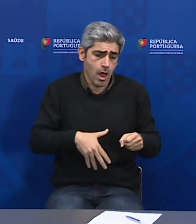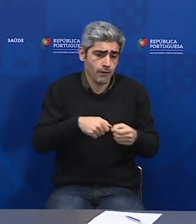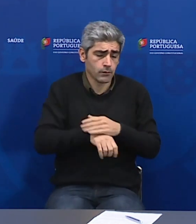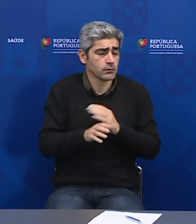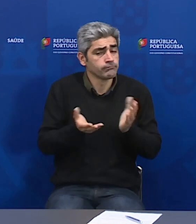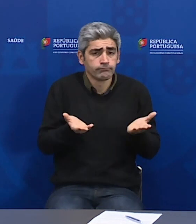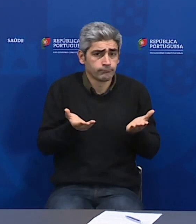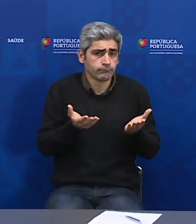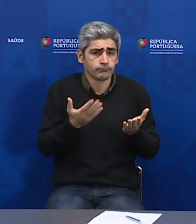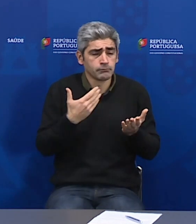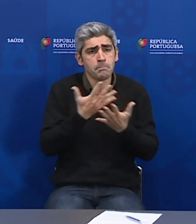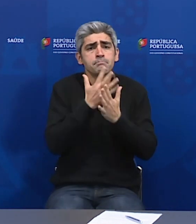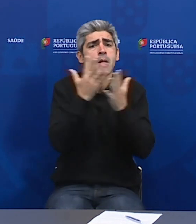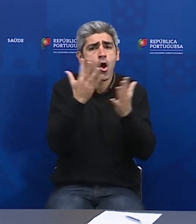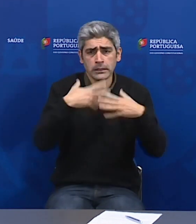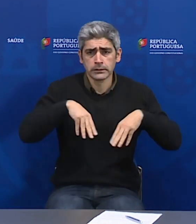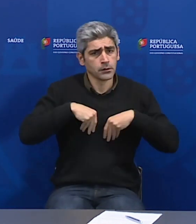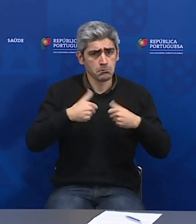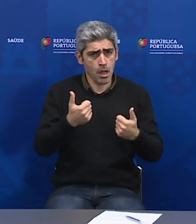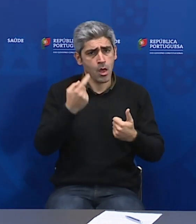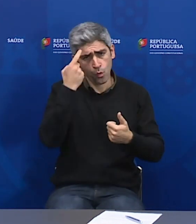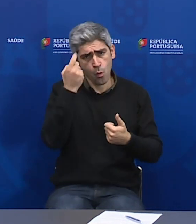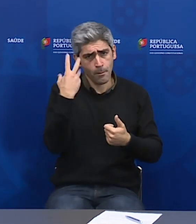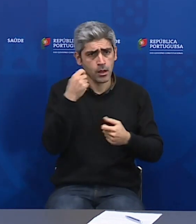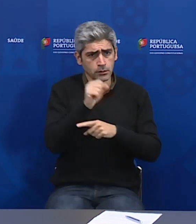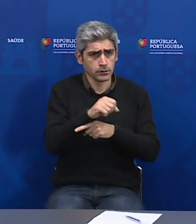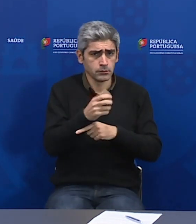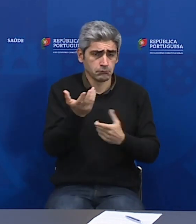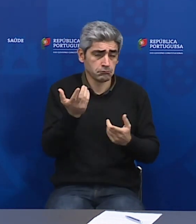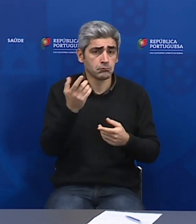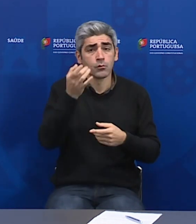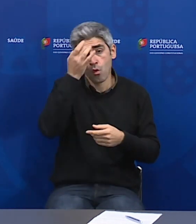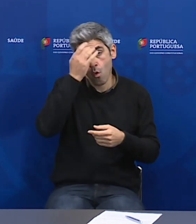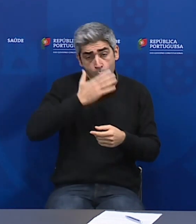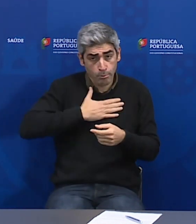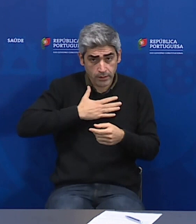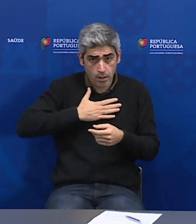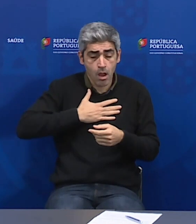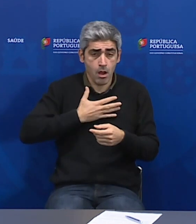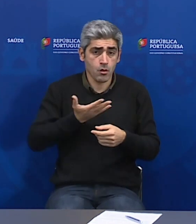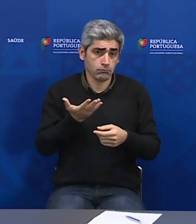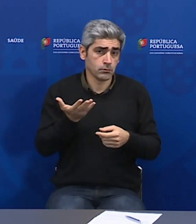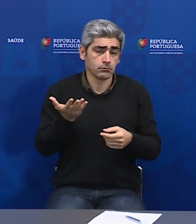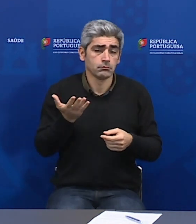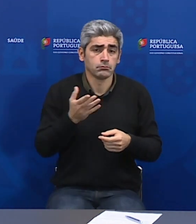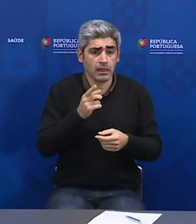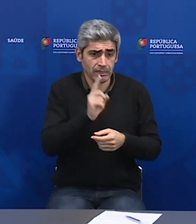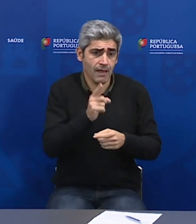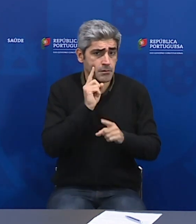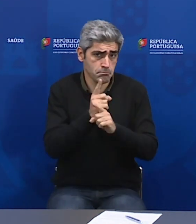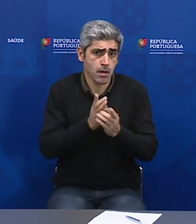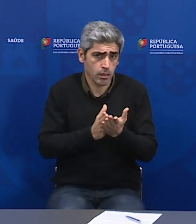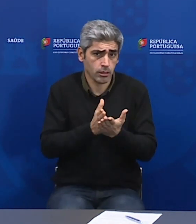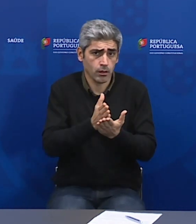Eu penso que isso tem sido muito bem aceito e muito bem compreendido e penso, na minha opinião, que se deverá manter,